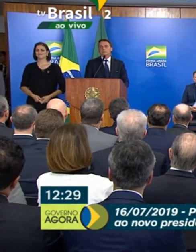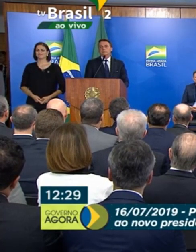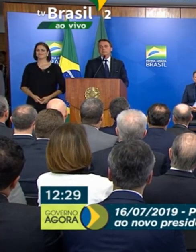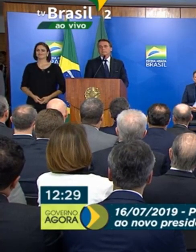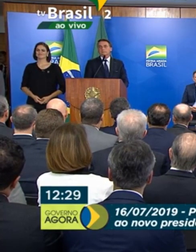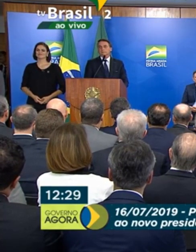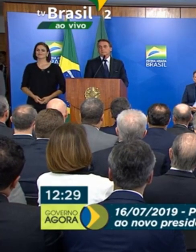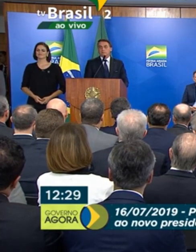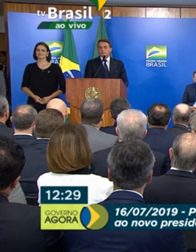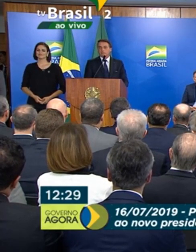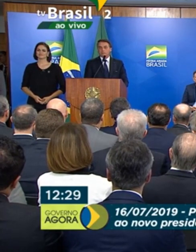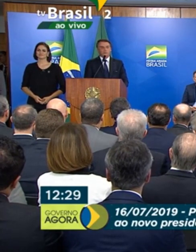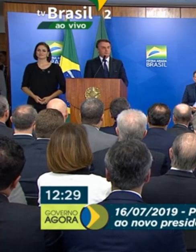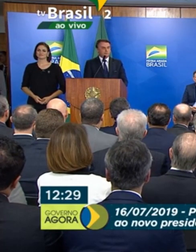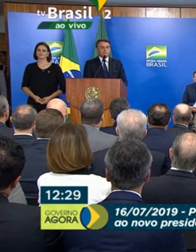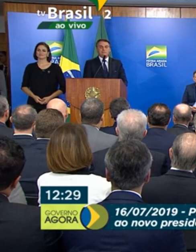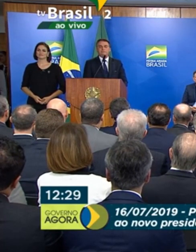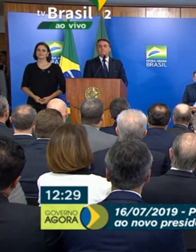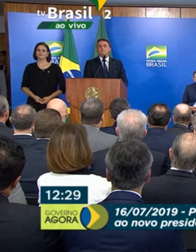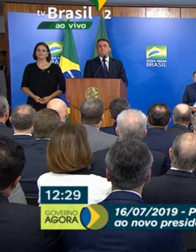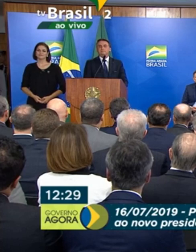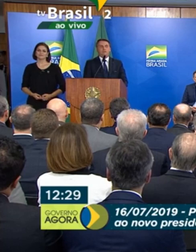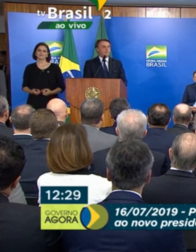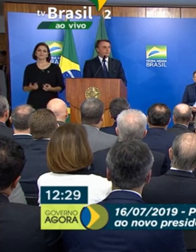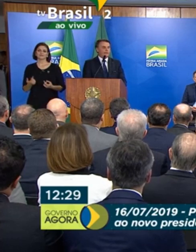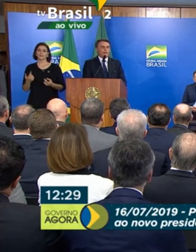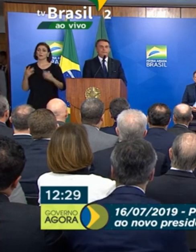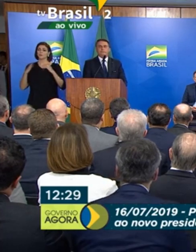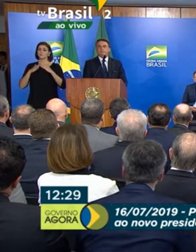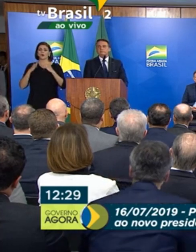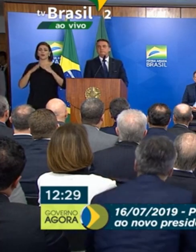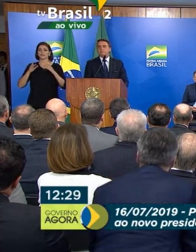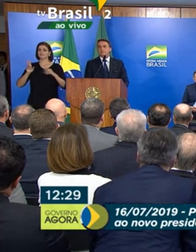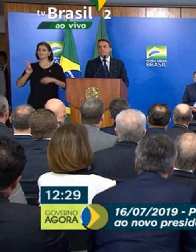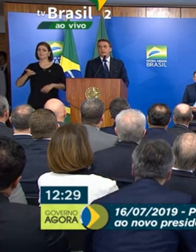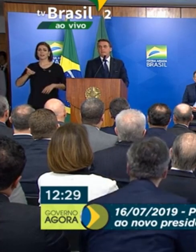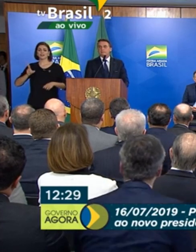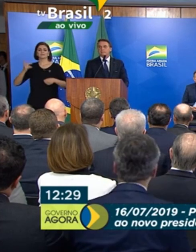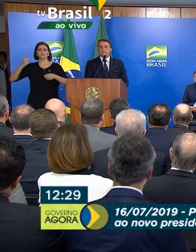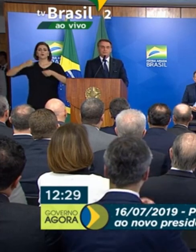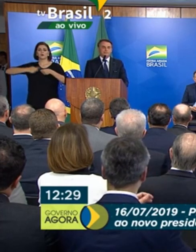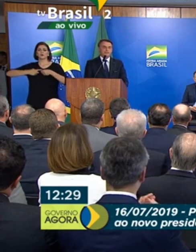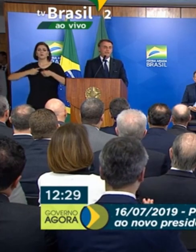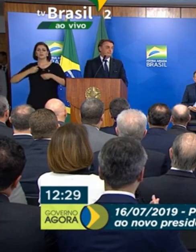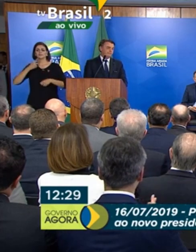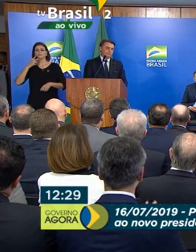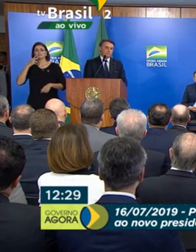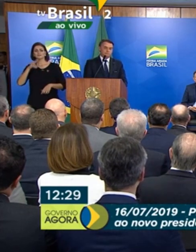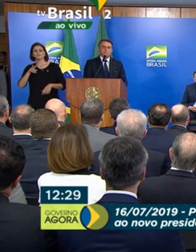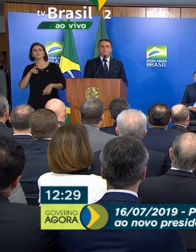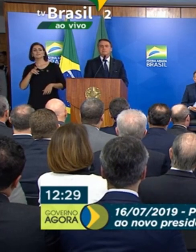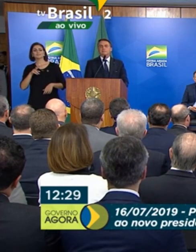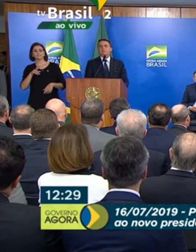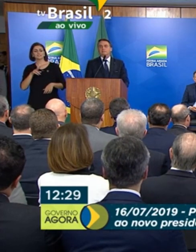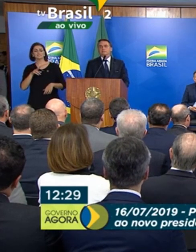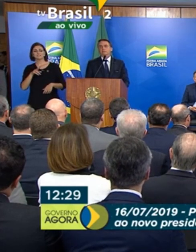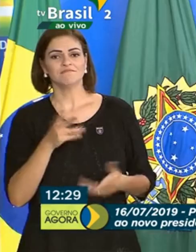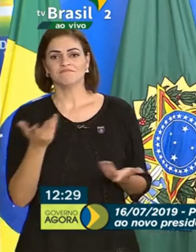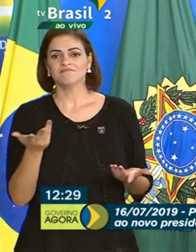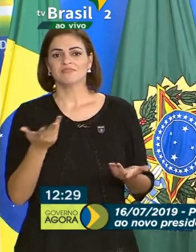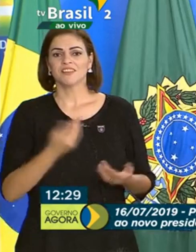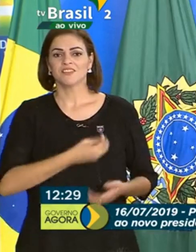Como o morador do condomínio acompanhava, em parte, as atividades deles todos